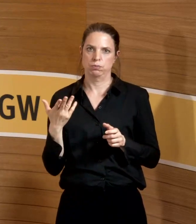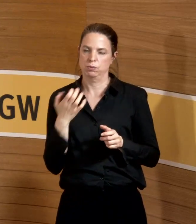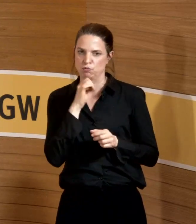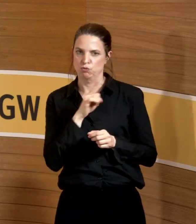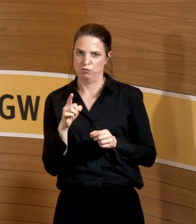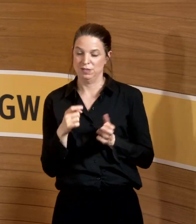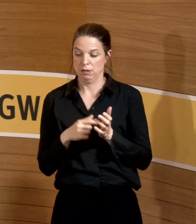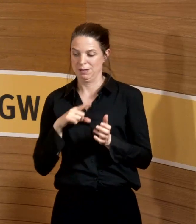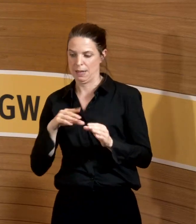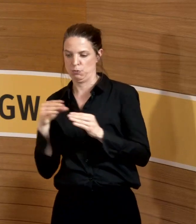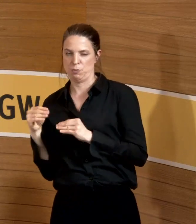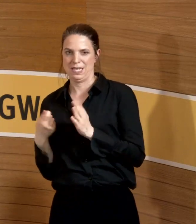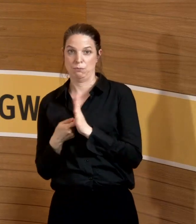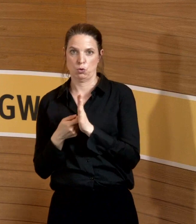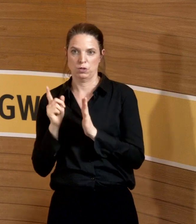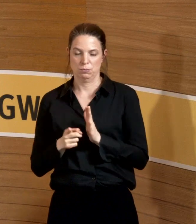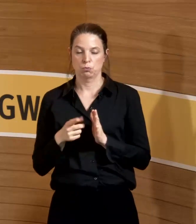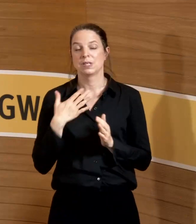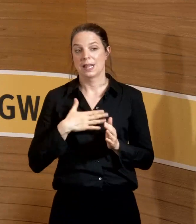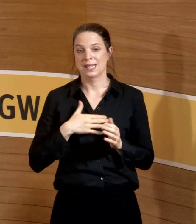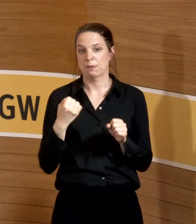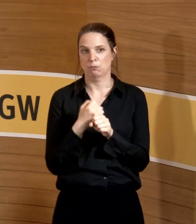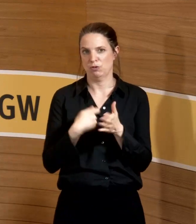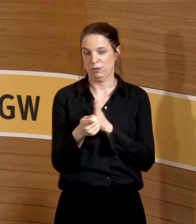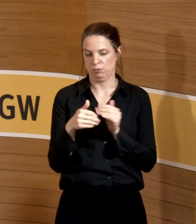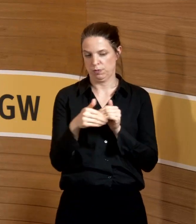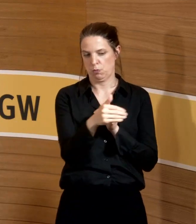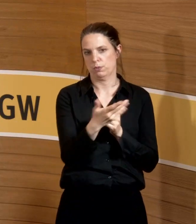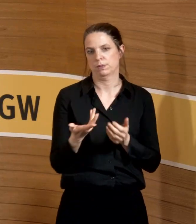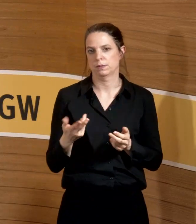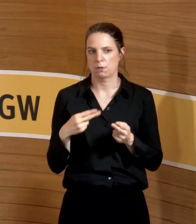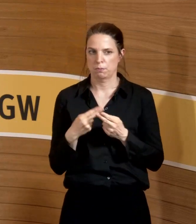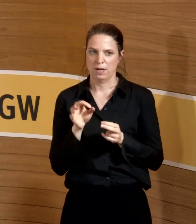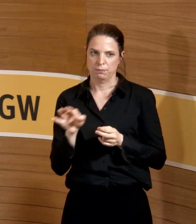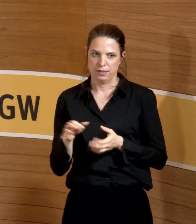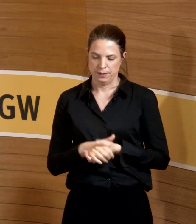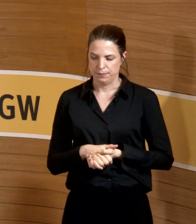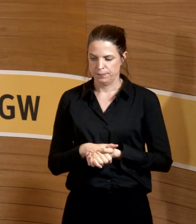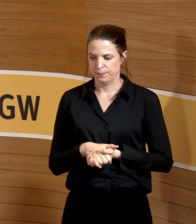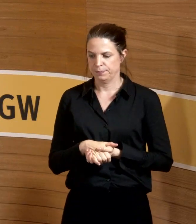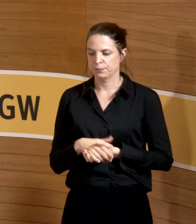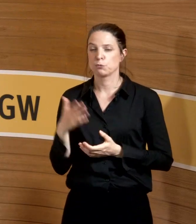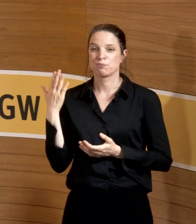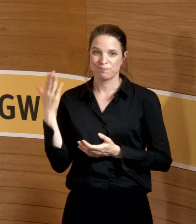Beschäftigungsverbote zu schieben, weil dann müssen sie kein Krankengeld zahlen. Da ist eben diese Situation, gegen die